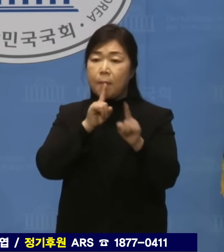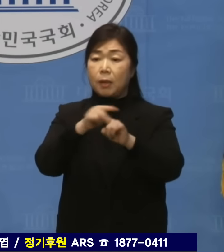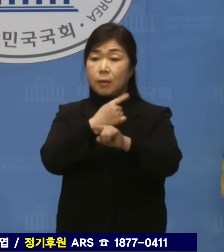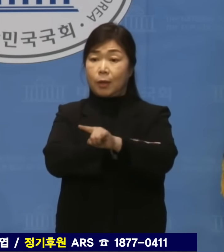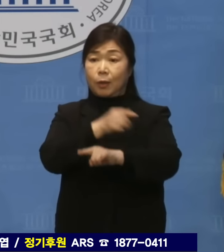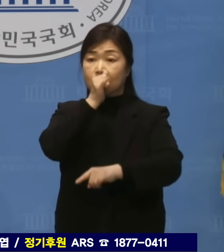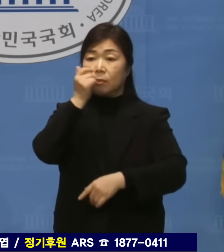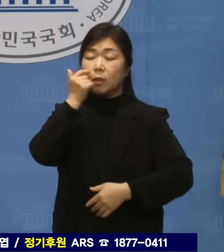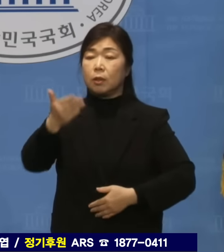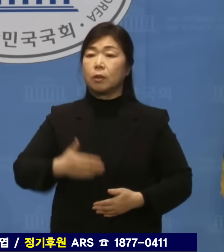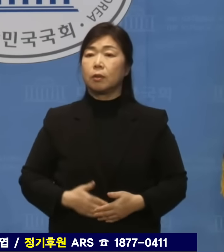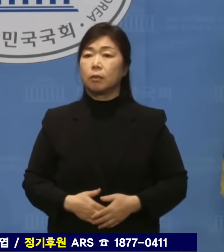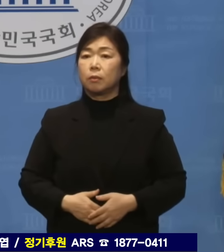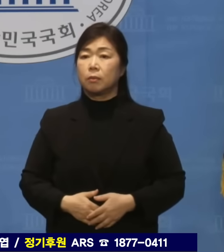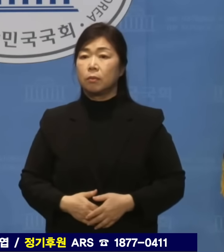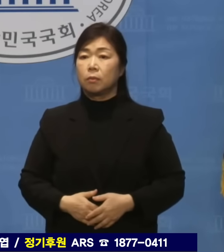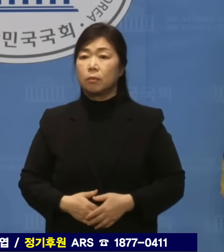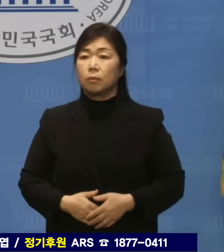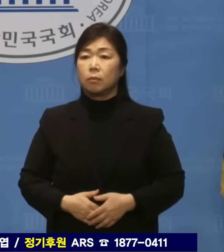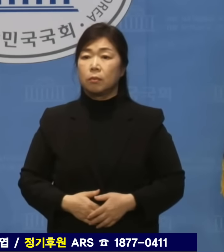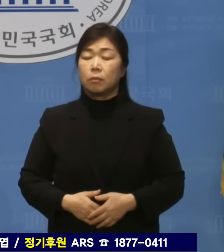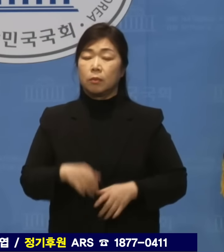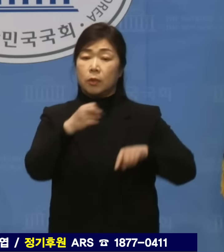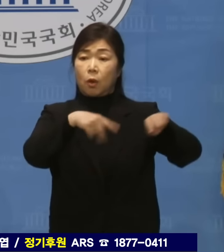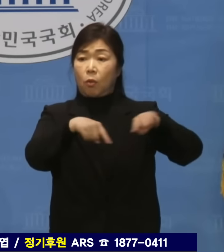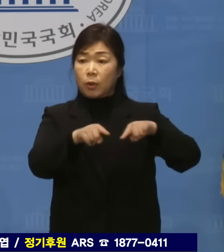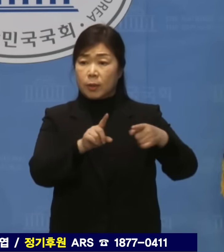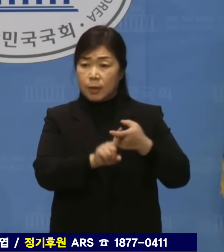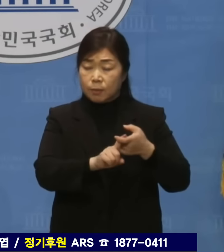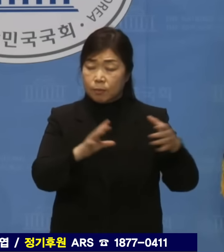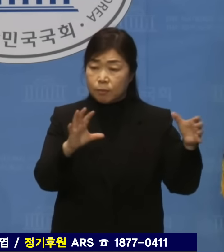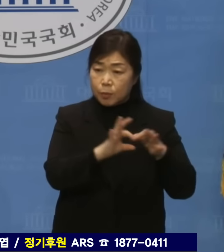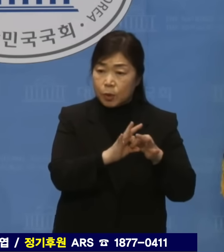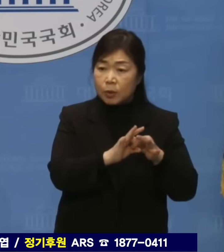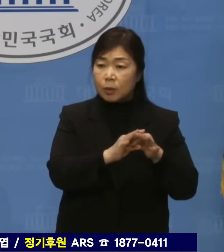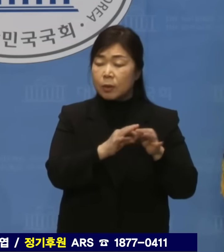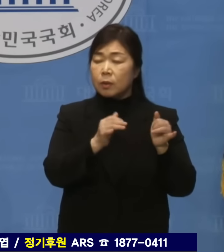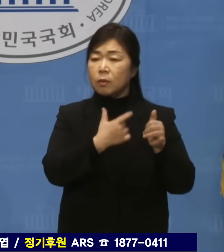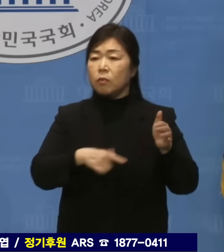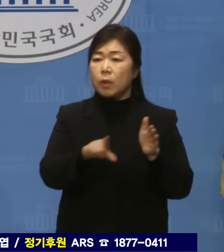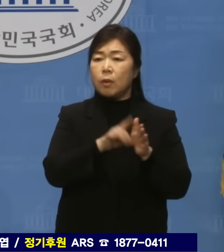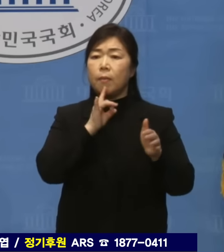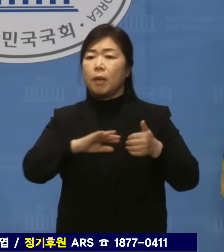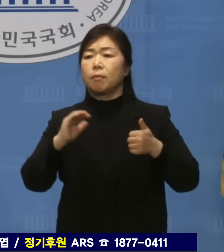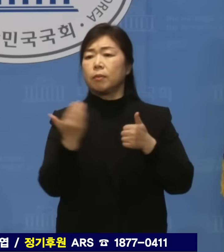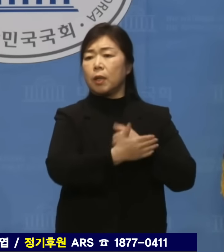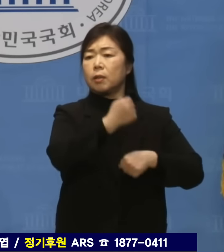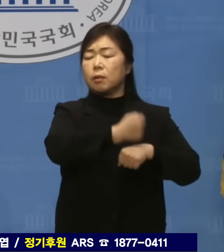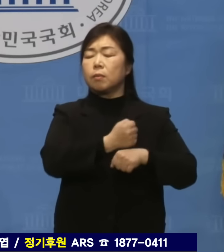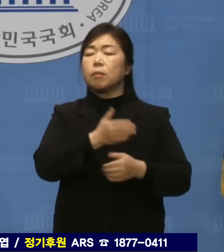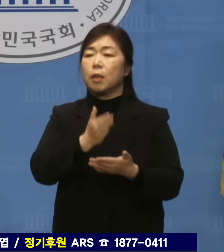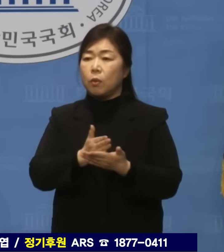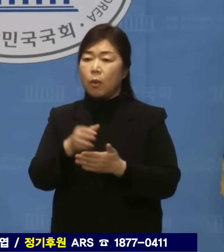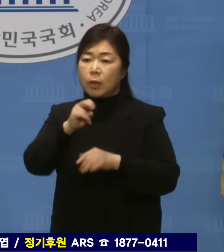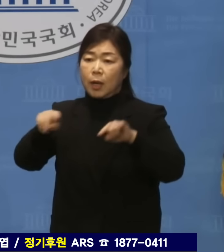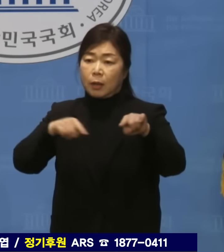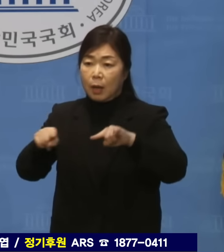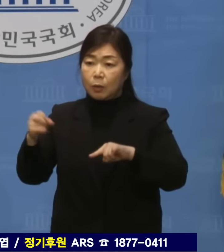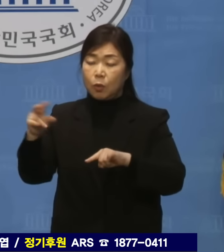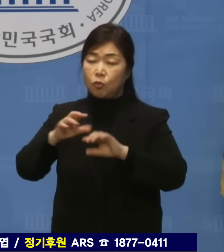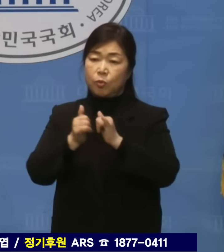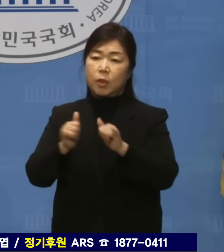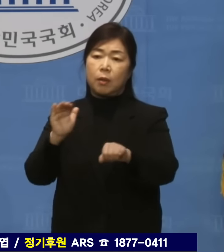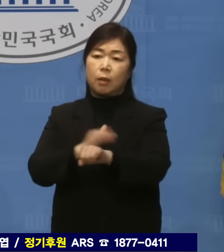한동훈 위원장은 여권의 치부를 덮으려고 흙탕물만 뿌리는 저열한 정쟁을 멈추고 야당과 국민께